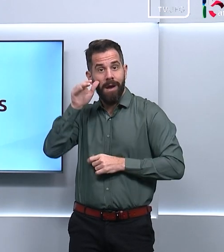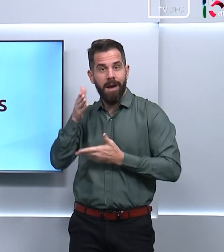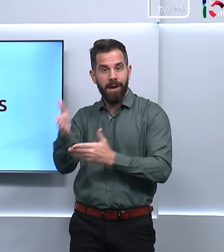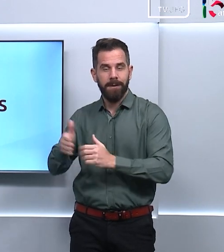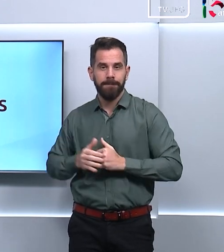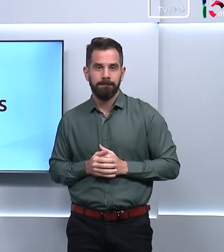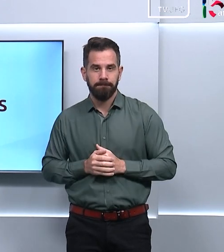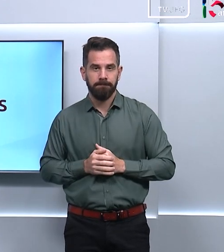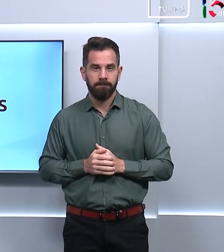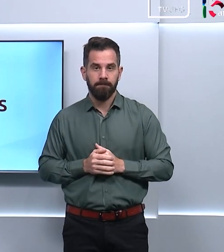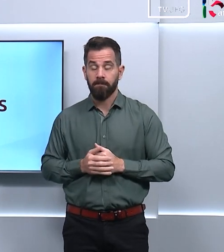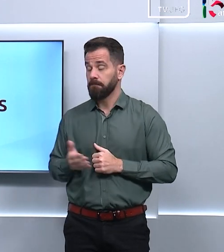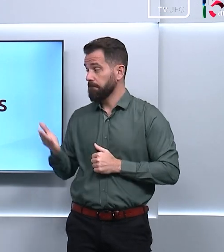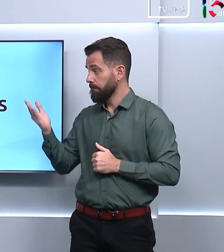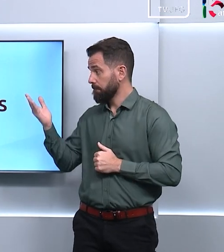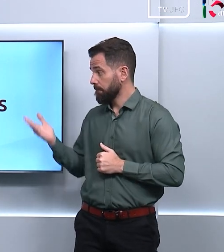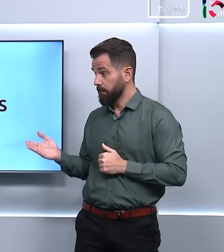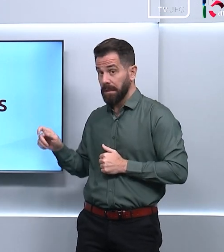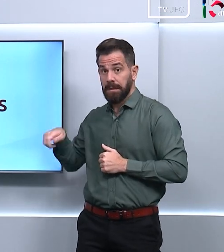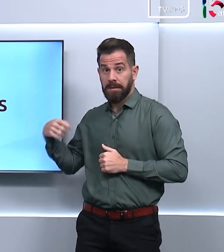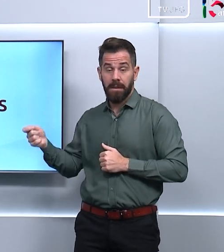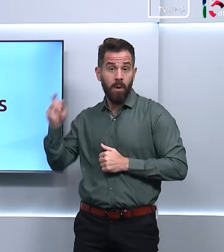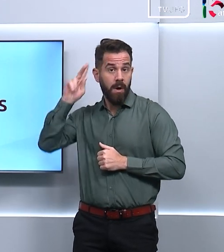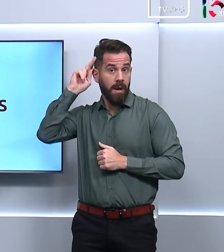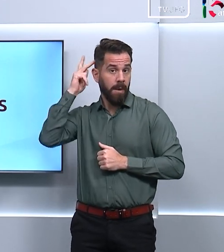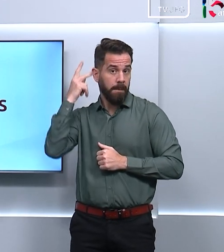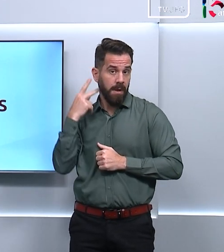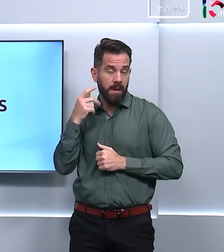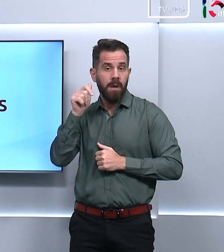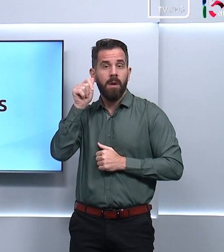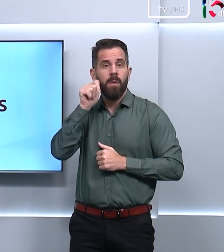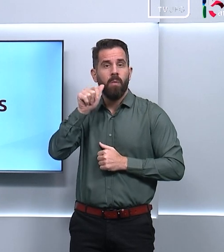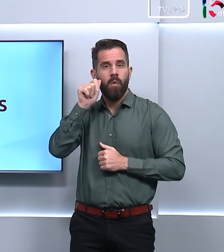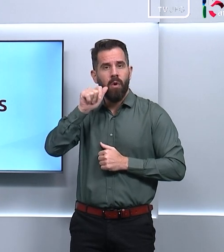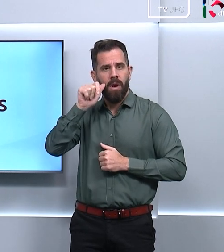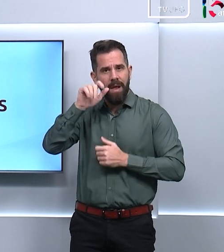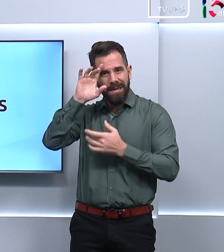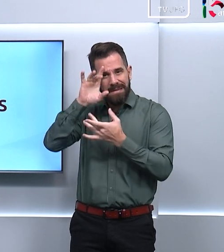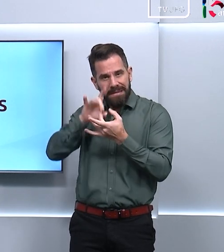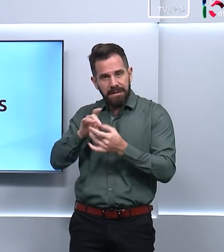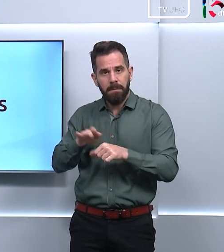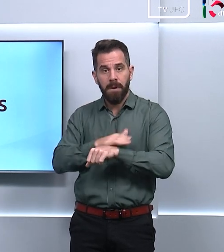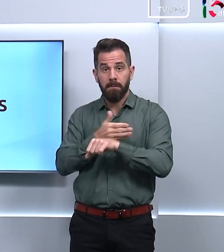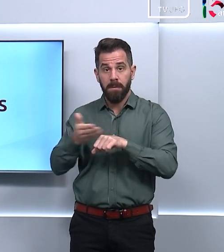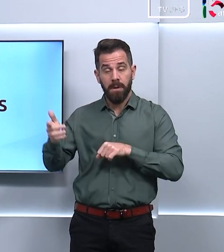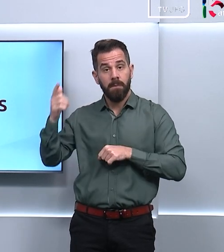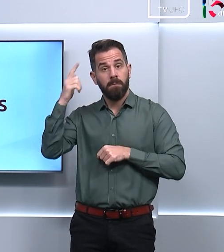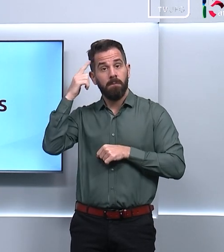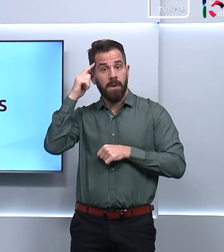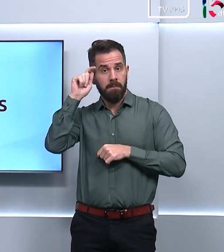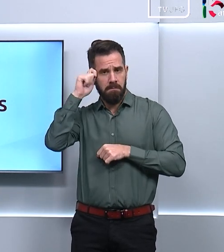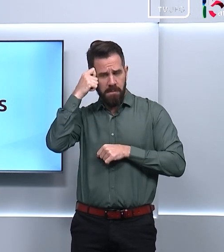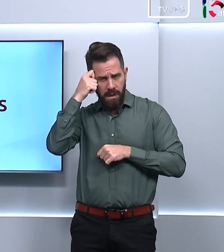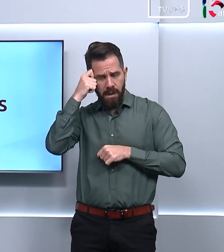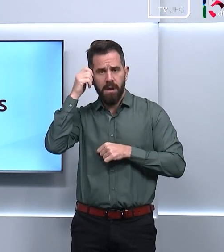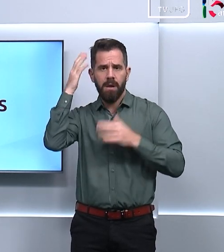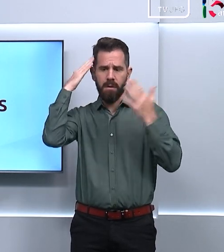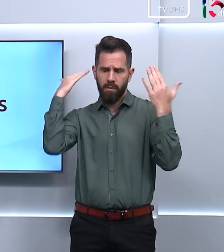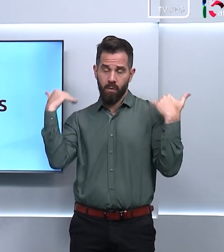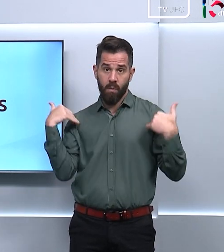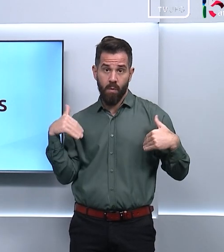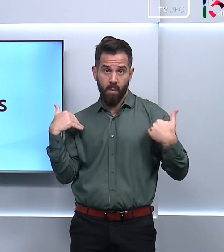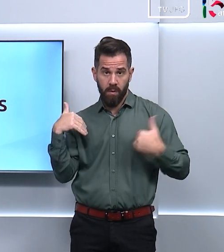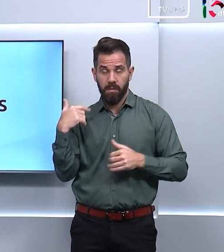no YouTube. Eu sou a Camila Maia e me descrevo como uma mulher cis de pele clara, tenho cabelos escuros, longos e